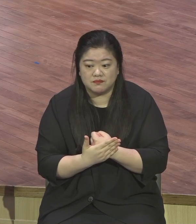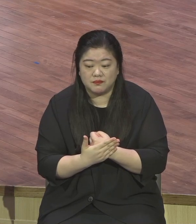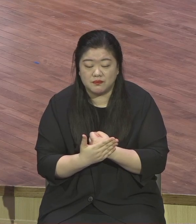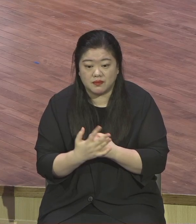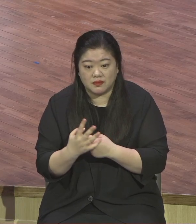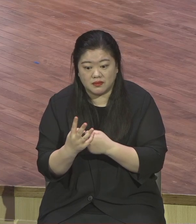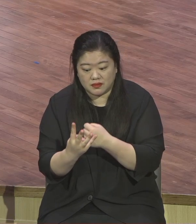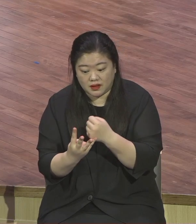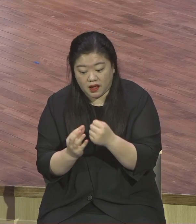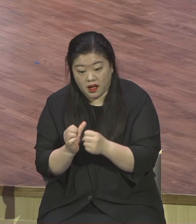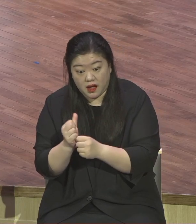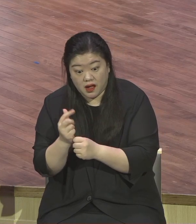없다니까요